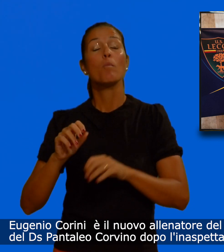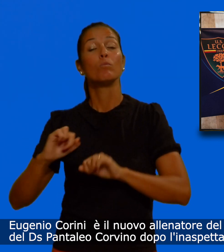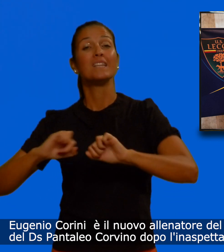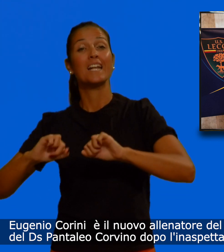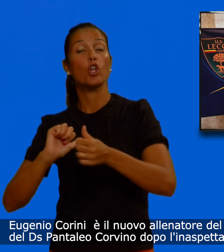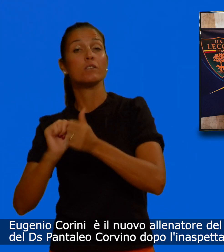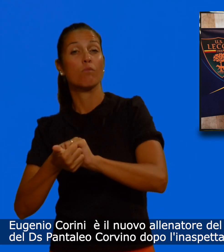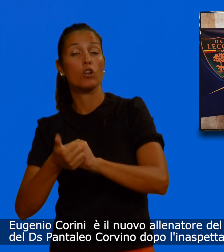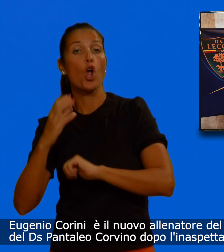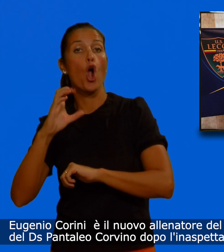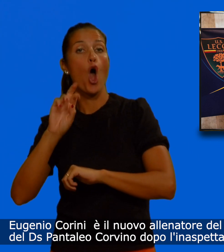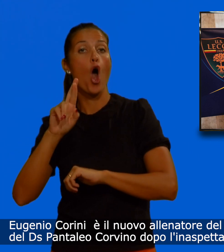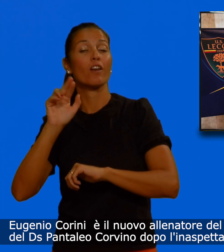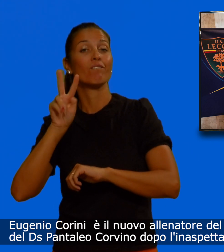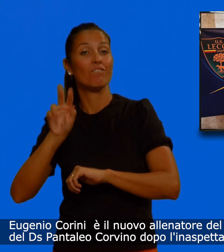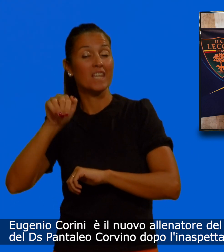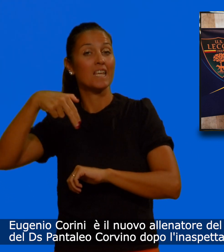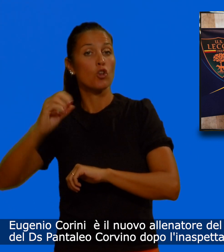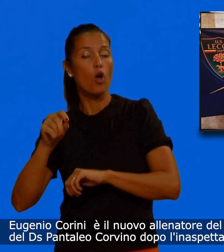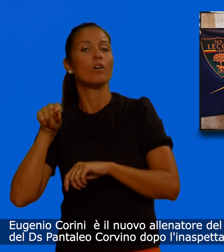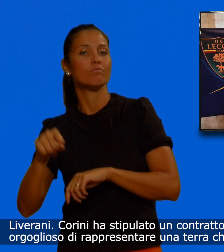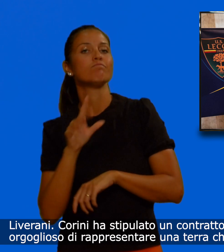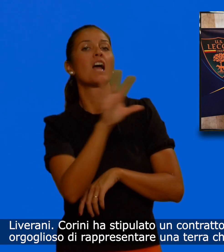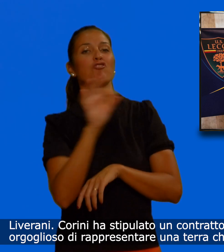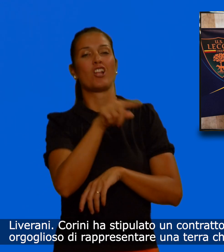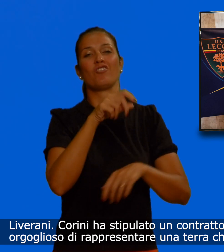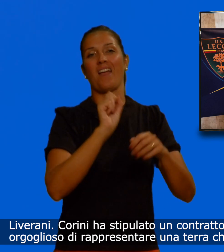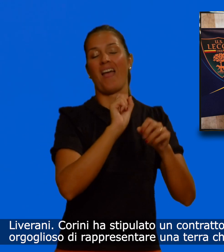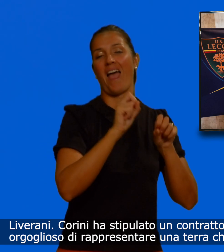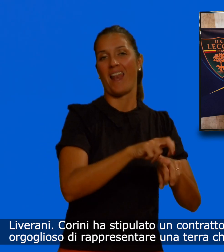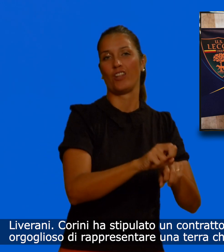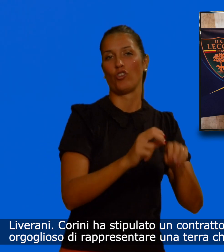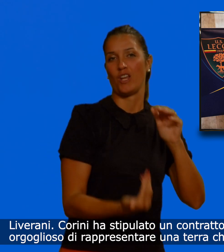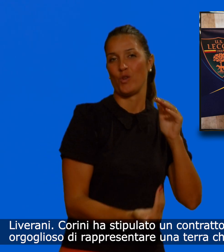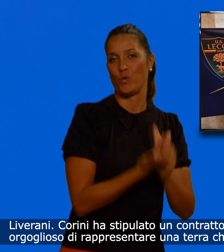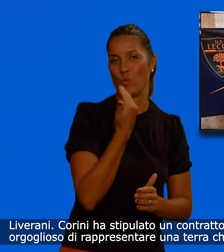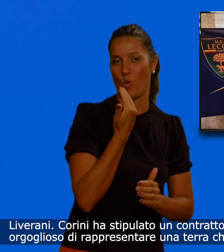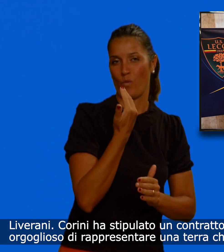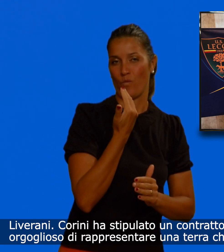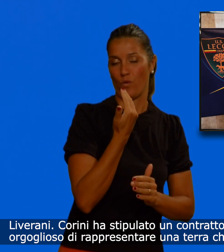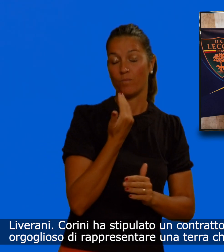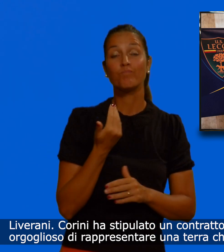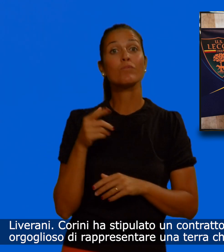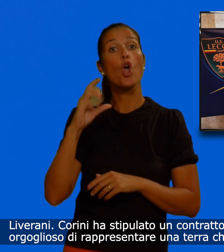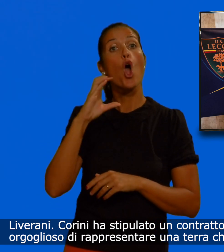dopo l'inaspettato addio di Fabio Liverani. Corini ha stipulato un contratto di tre anni.